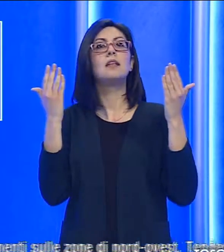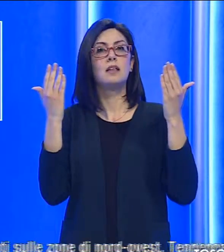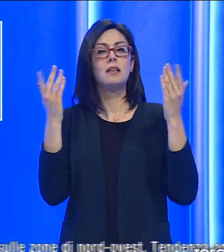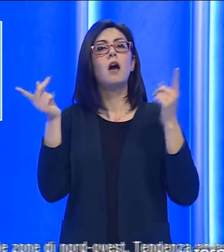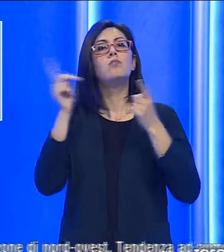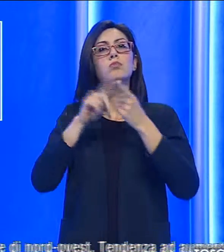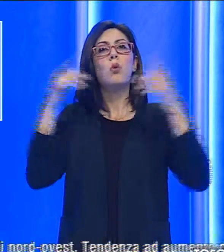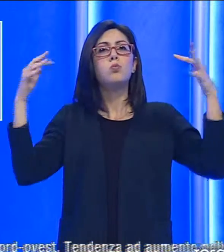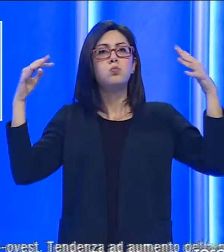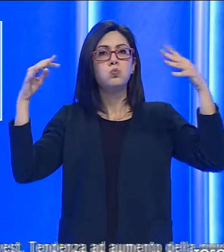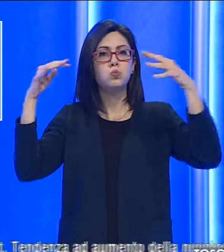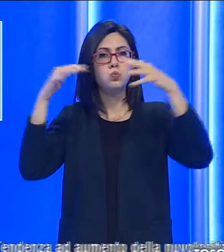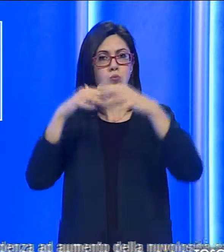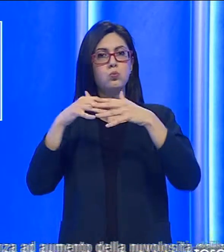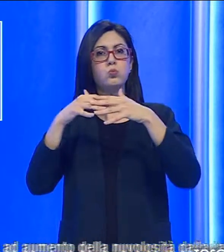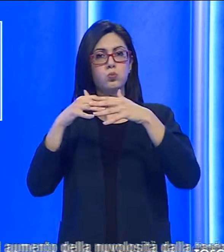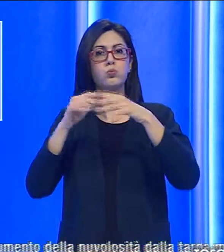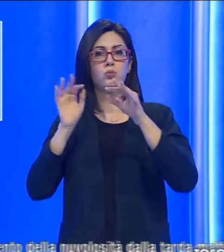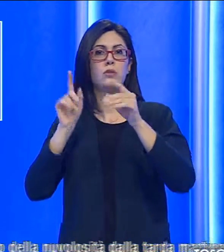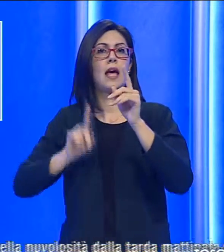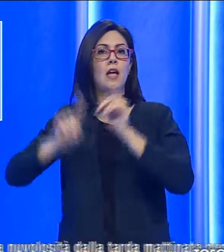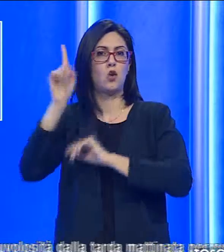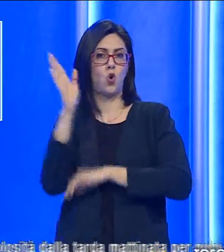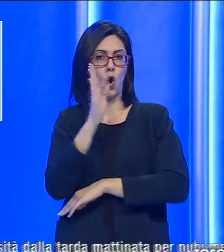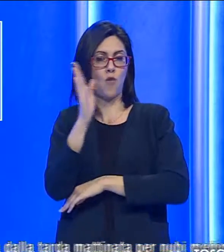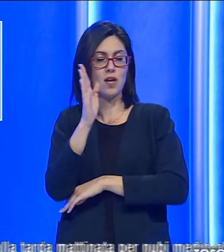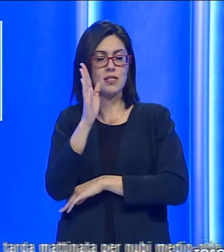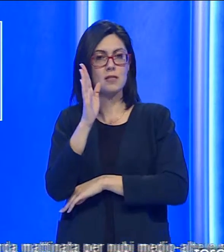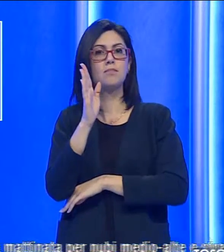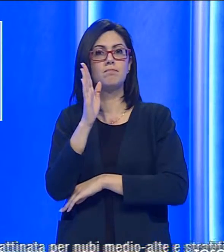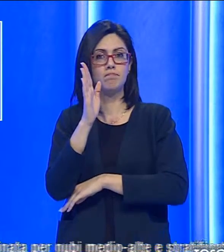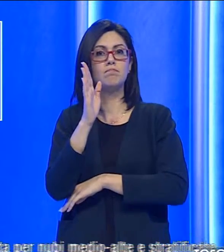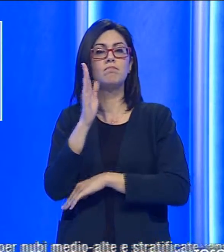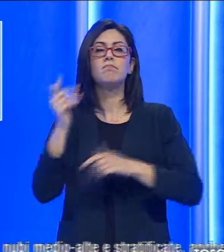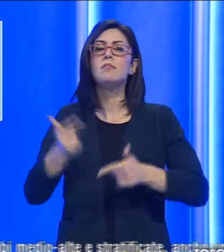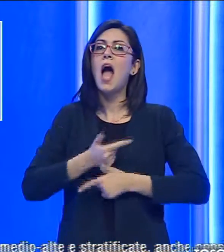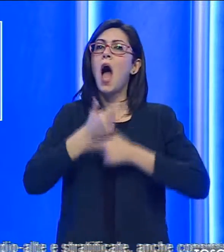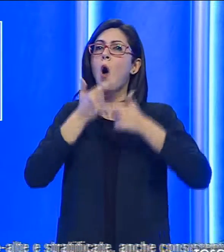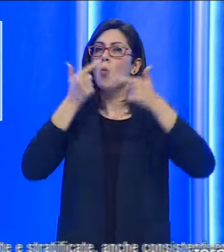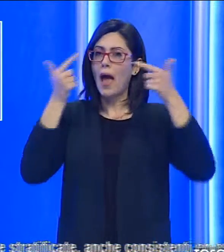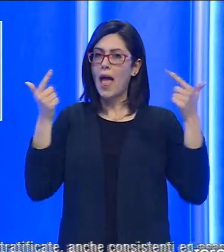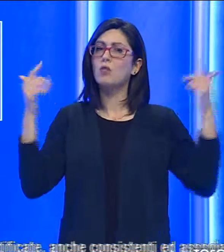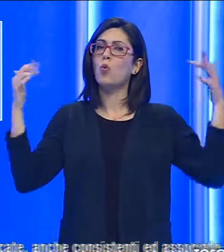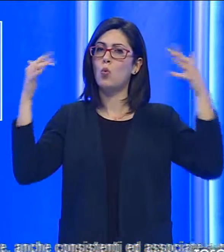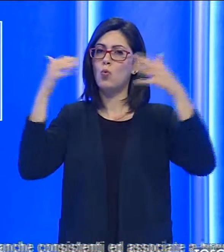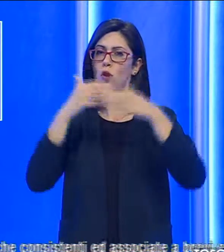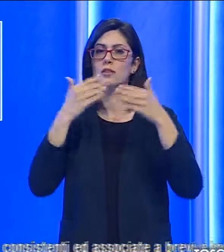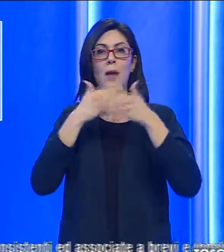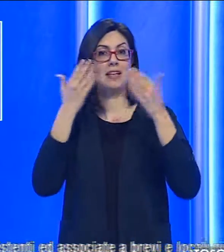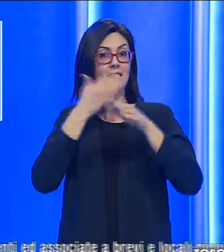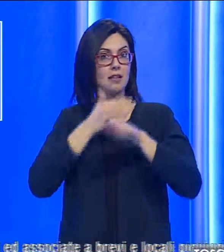addensamenti sulle zone di nord-ovest. Tendenza però a un aumento della nuvolosità dalla tarda